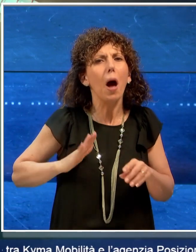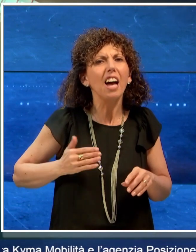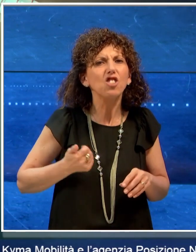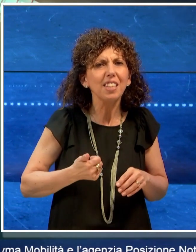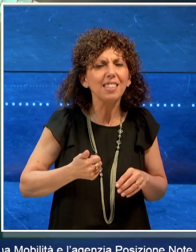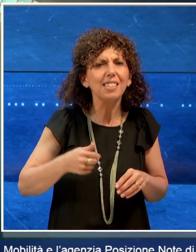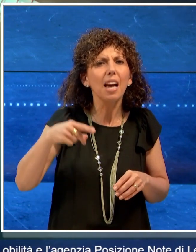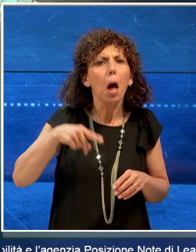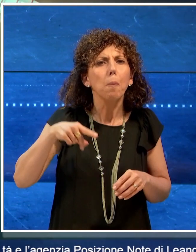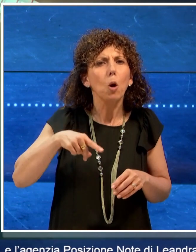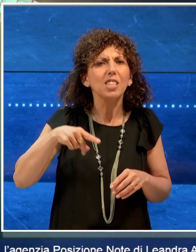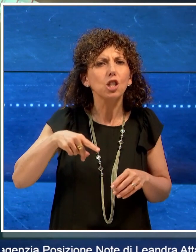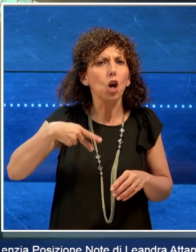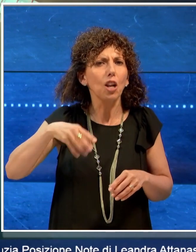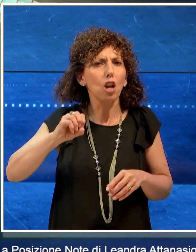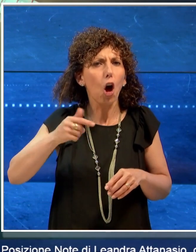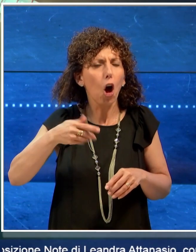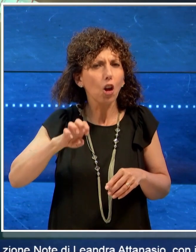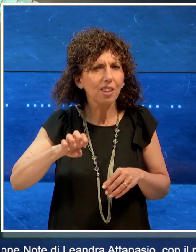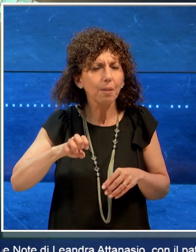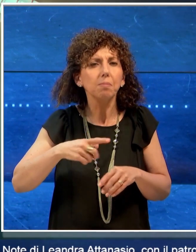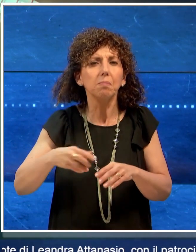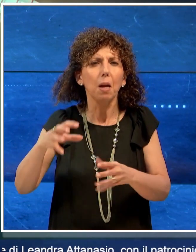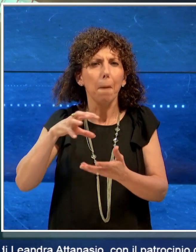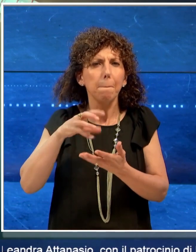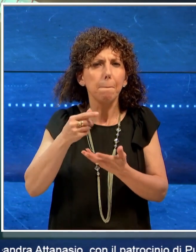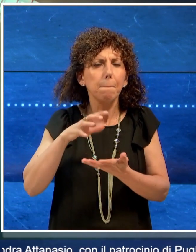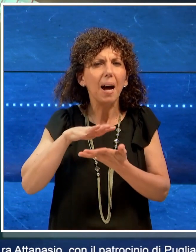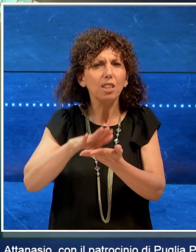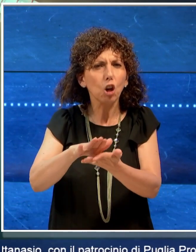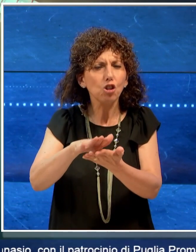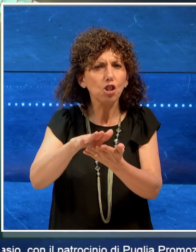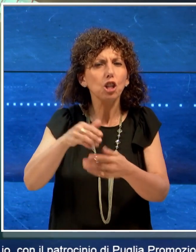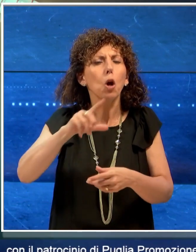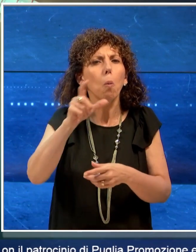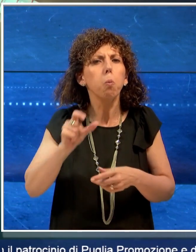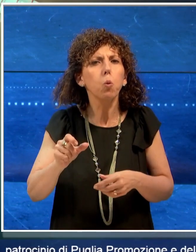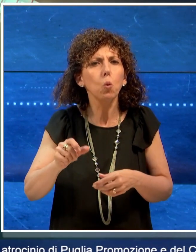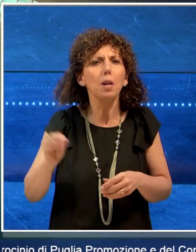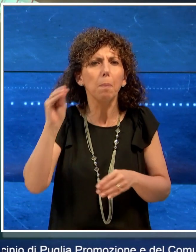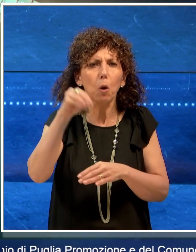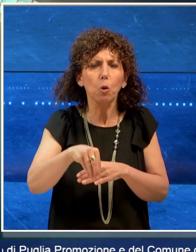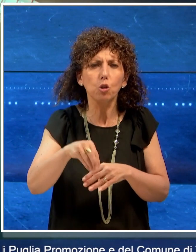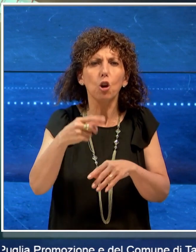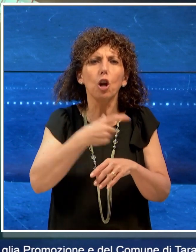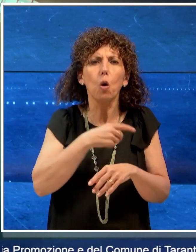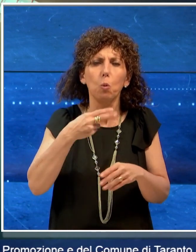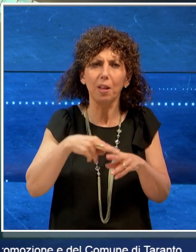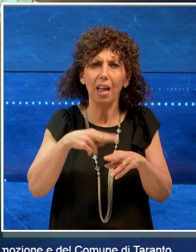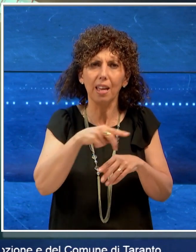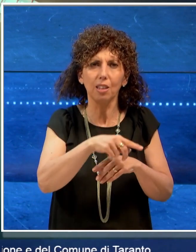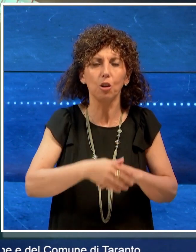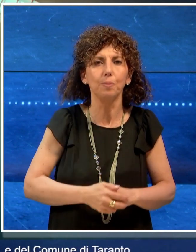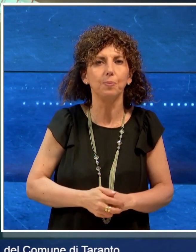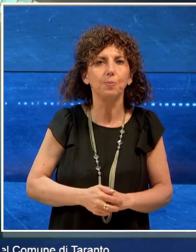Posizione Note con il patrocinio di Puglia Promozione e del Comune di Taranto.